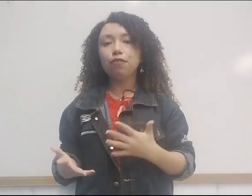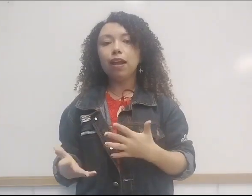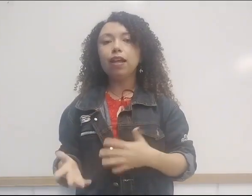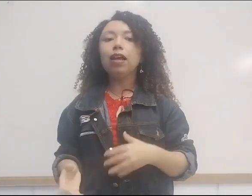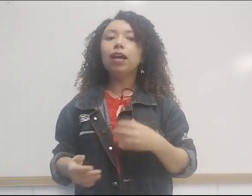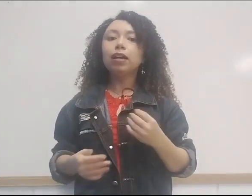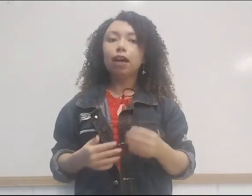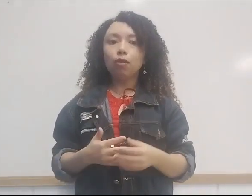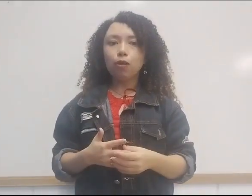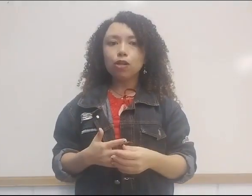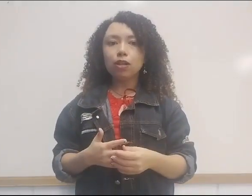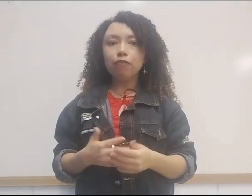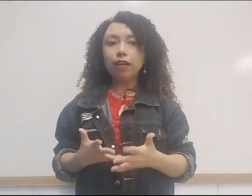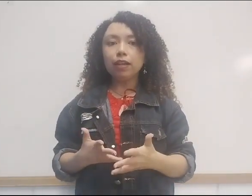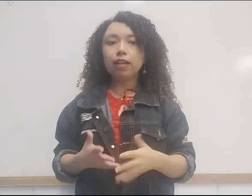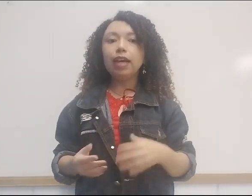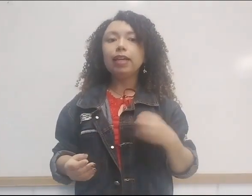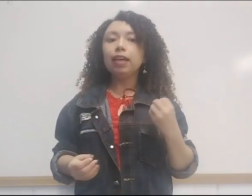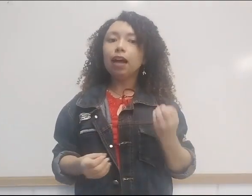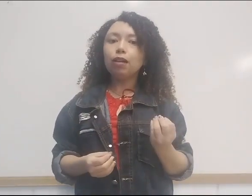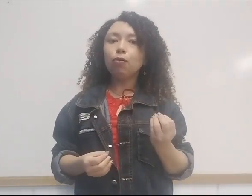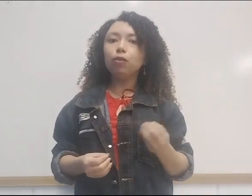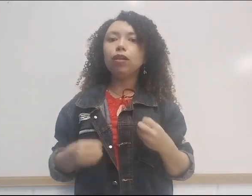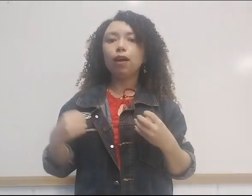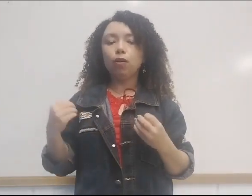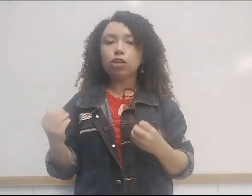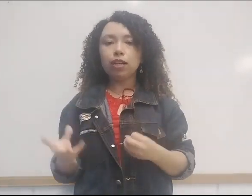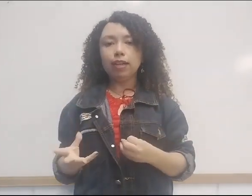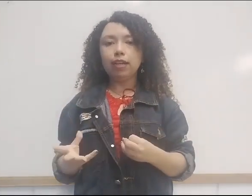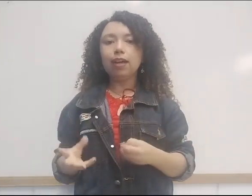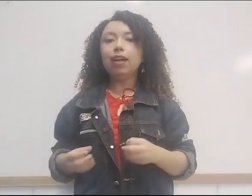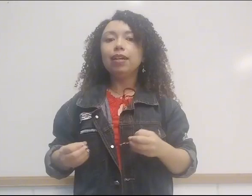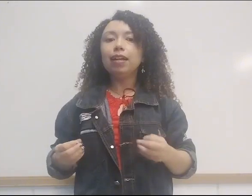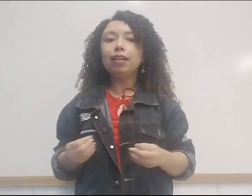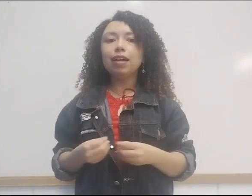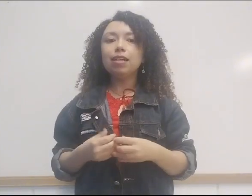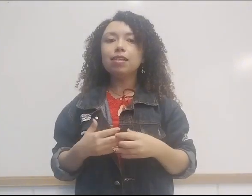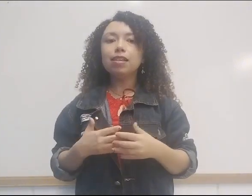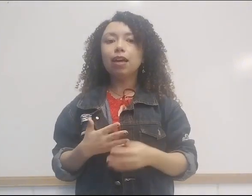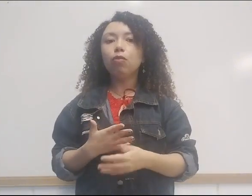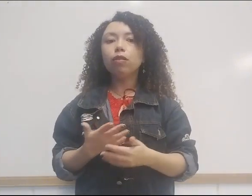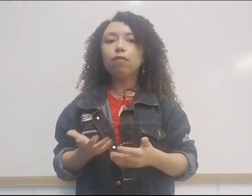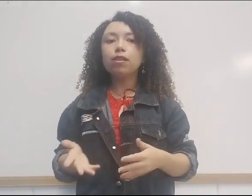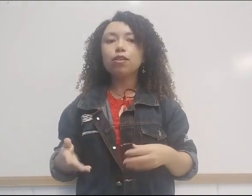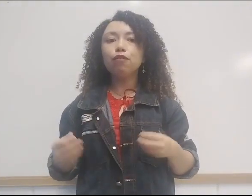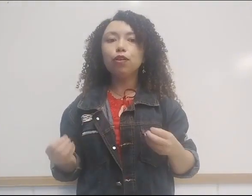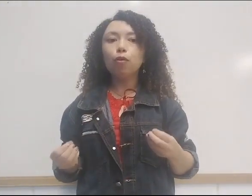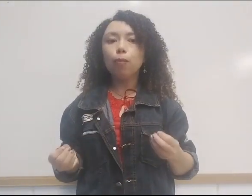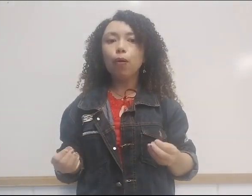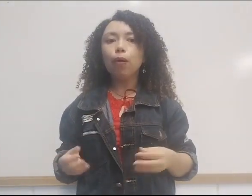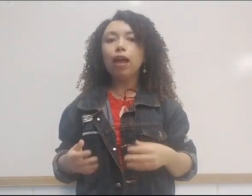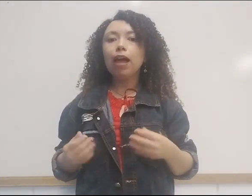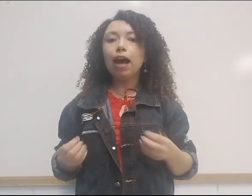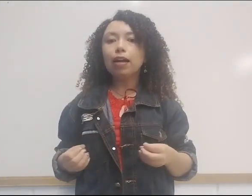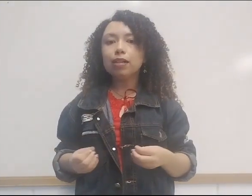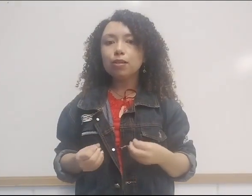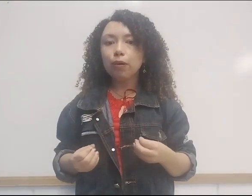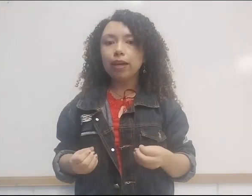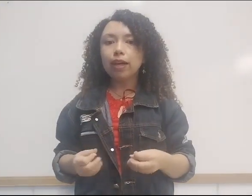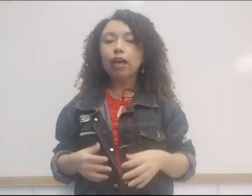Sofala, na costa africana e em Calicut, na costa índica. Dentre esses, encontrava-se o Fetumor, Ares Correia